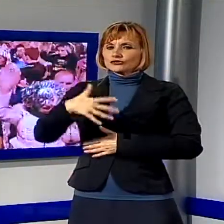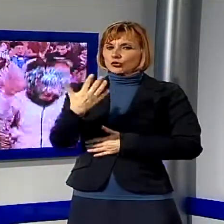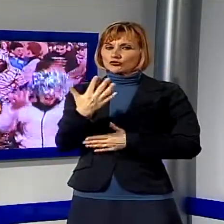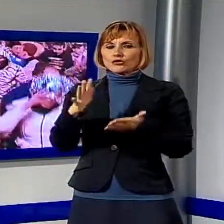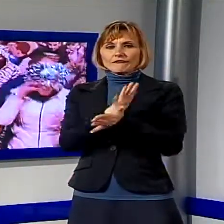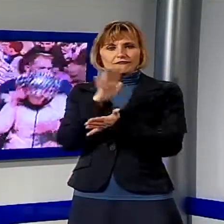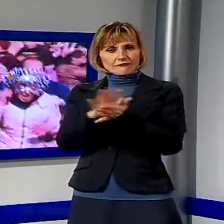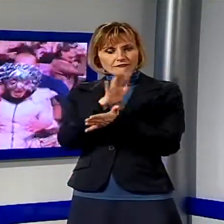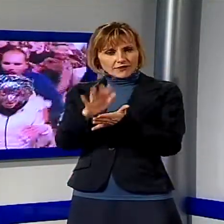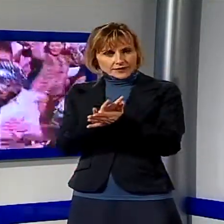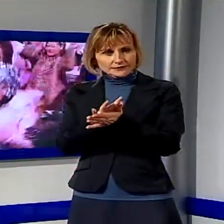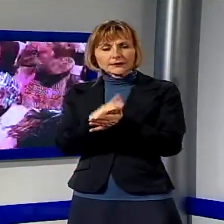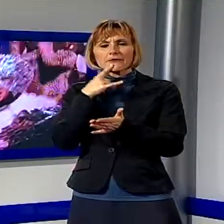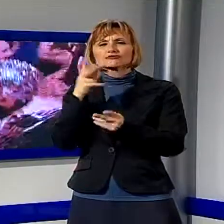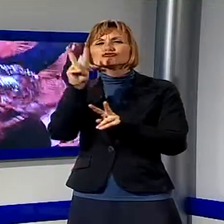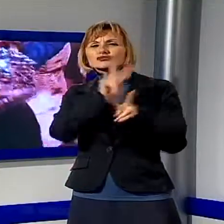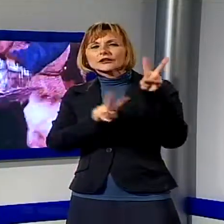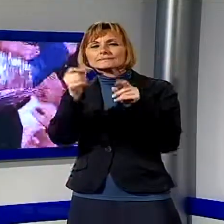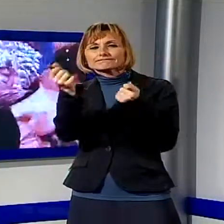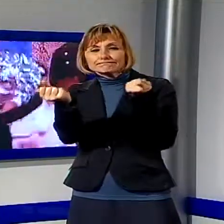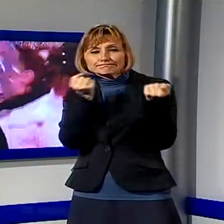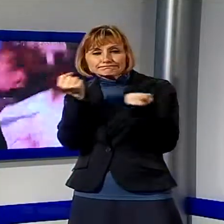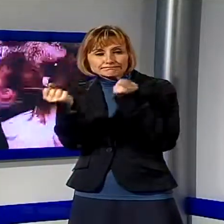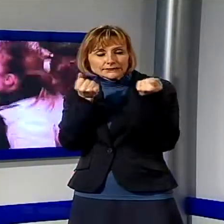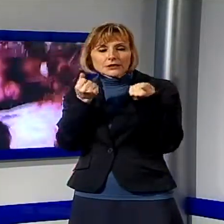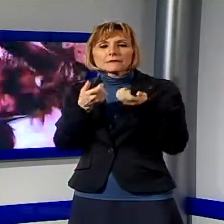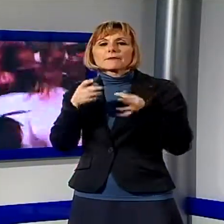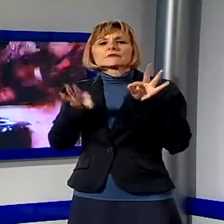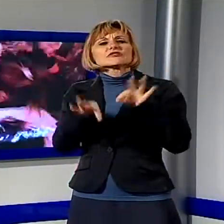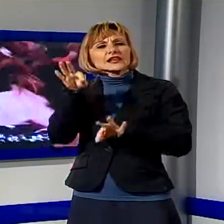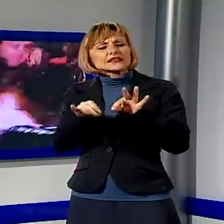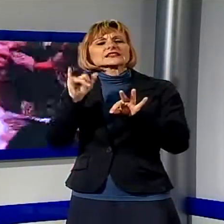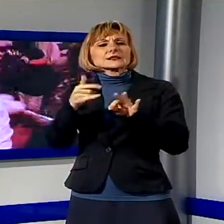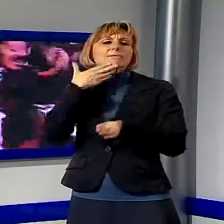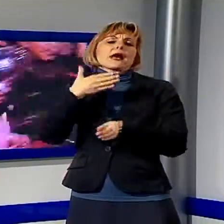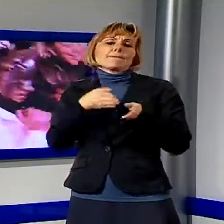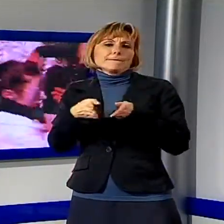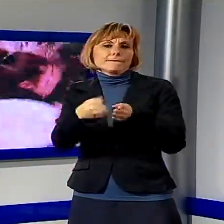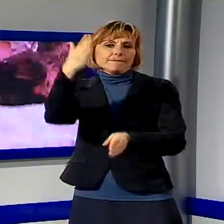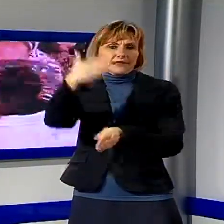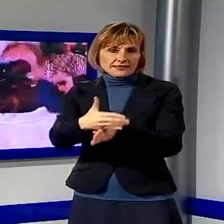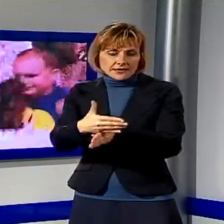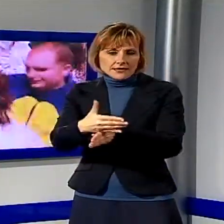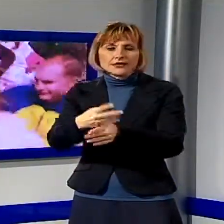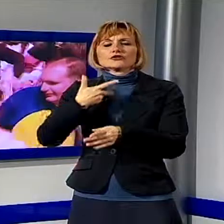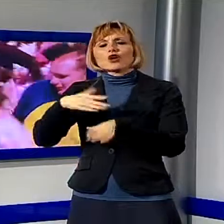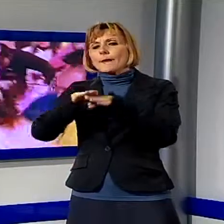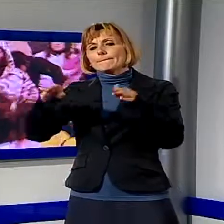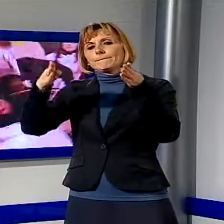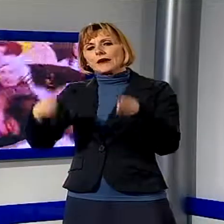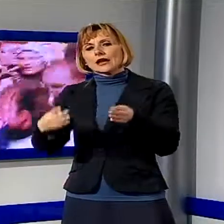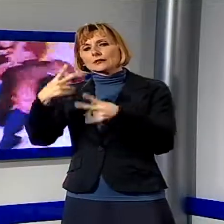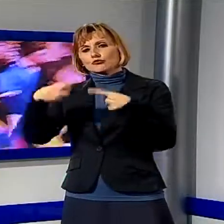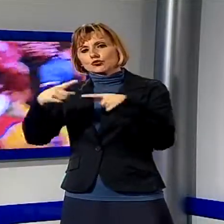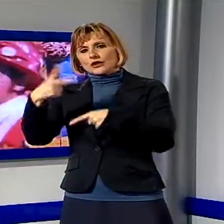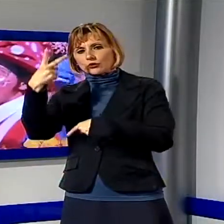festa quindi, ma per contenere le spese il circuito sarà dimezzato rispetto agli anni scorsi. Ci saranno comunque due palchi musica, uno sul